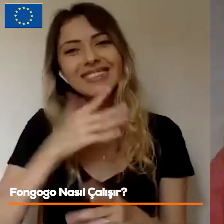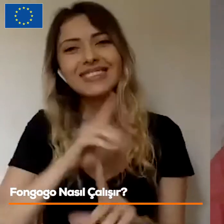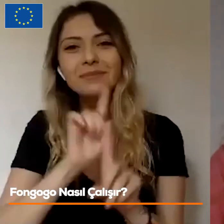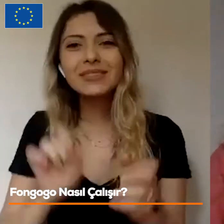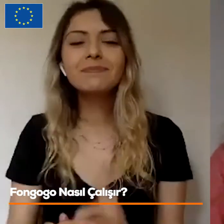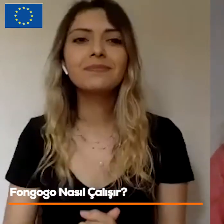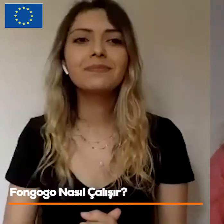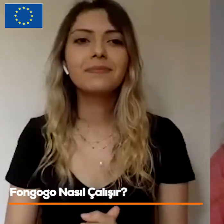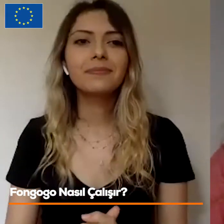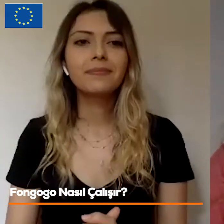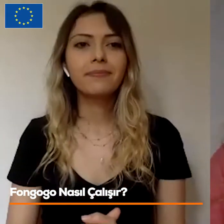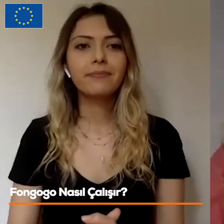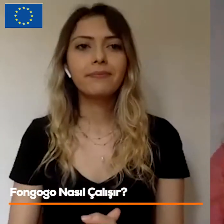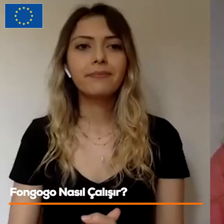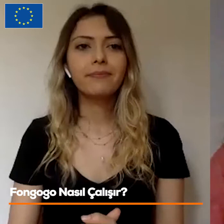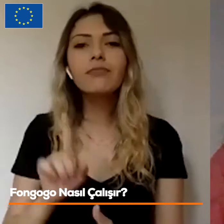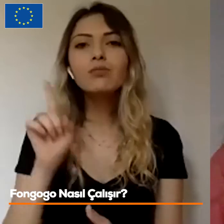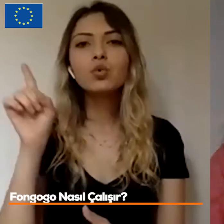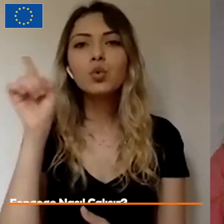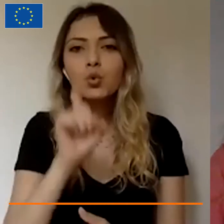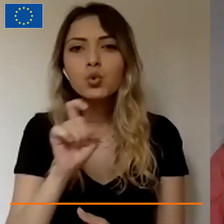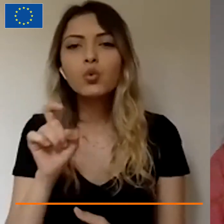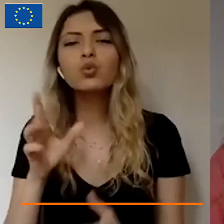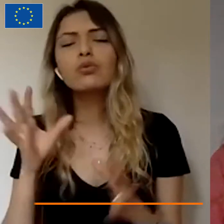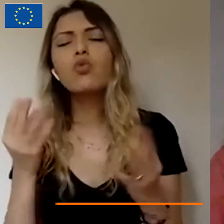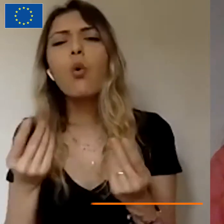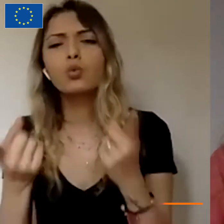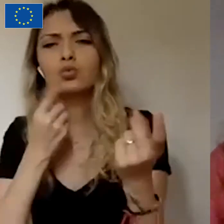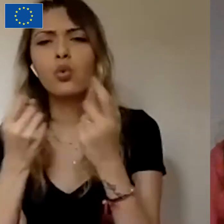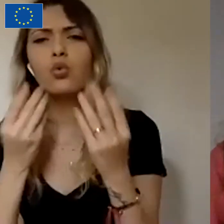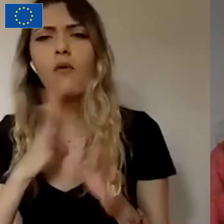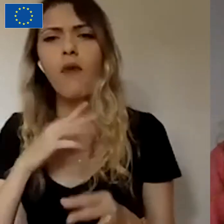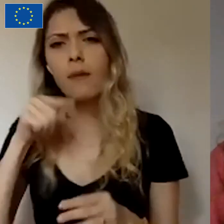aslında bu sorduğun soruların hepsi bize geliyor tabii sivil toplum örgütleri tarafından.